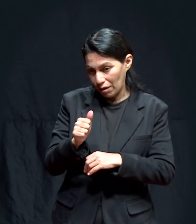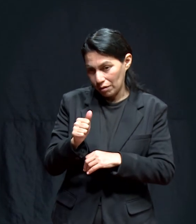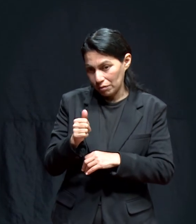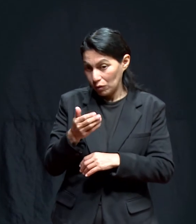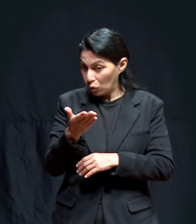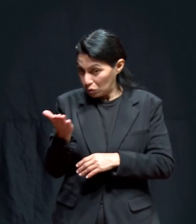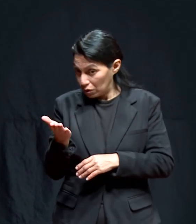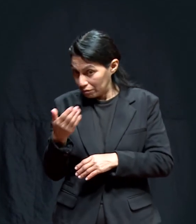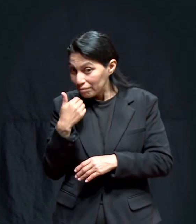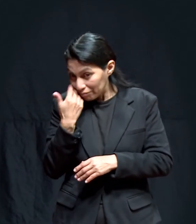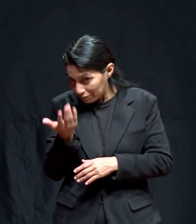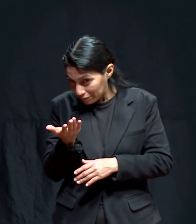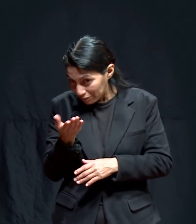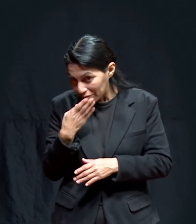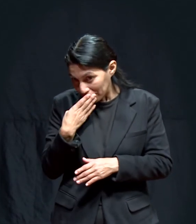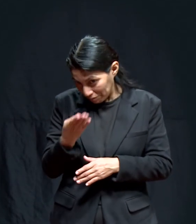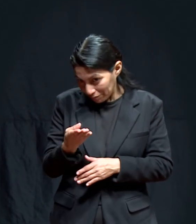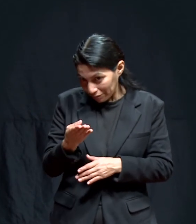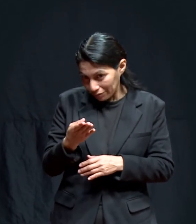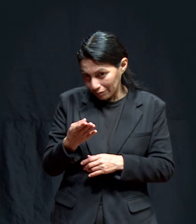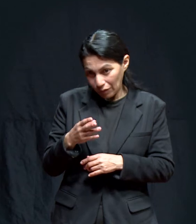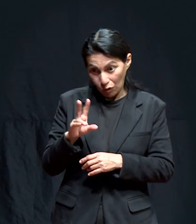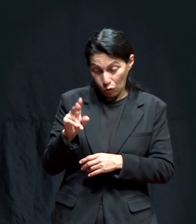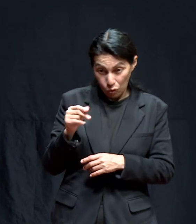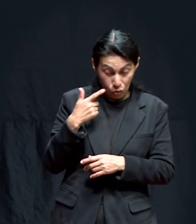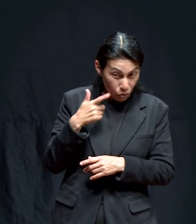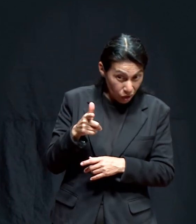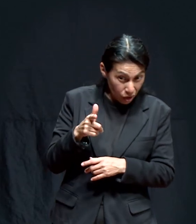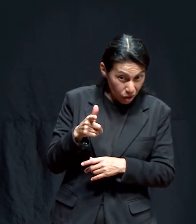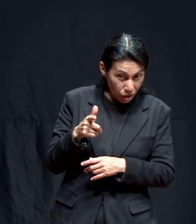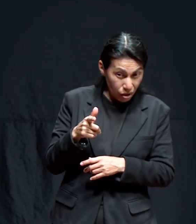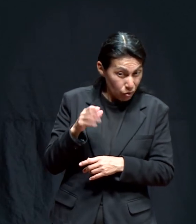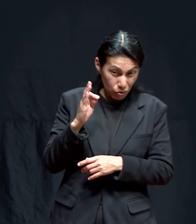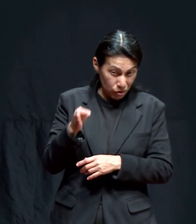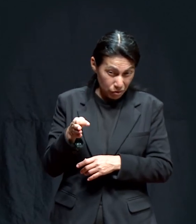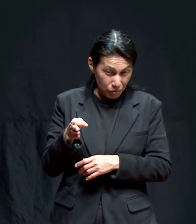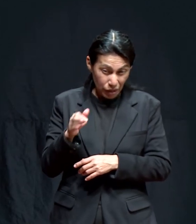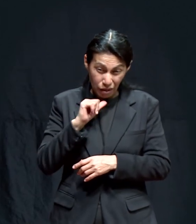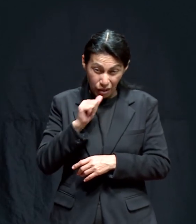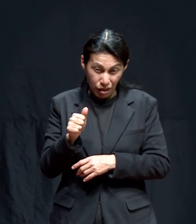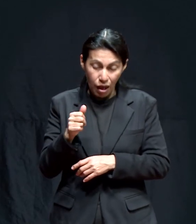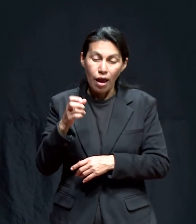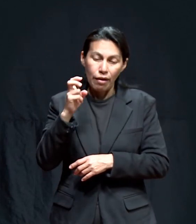Si usted lo cree conveniente y si no, pues, también pondría mi renuncia.